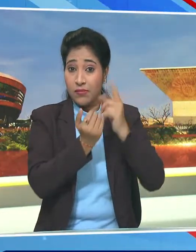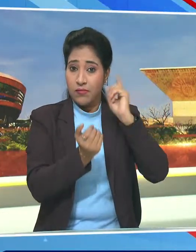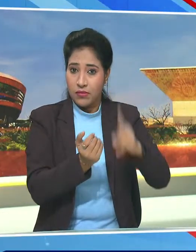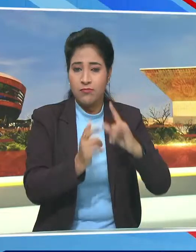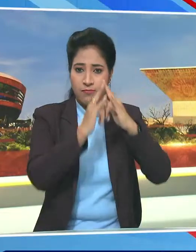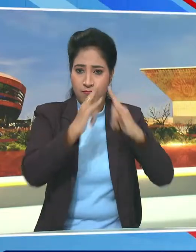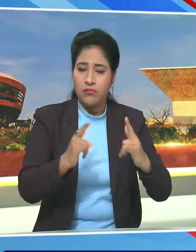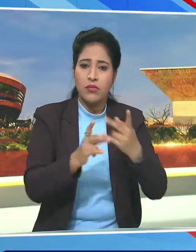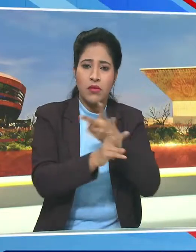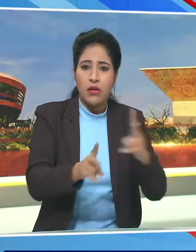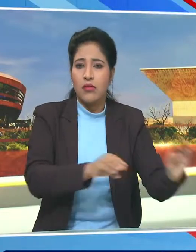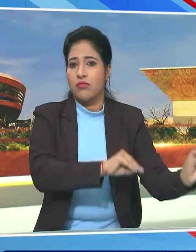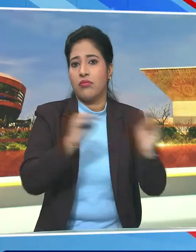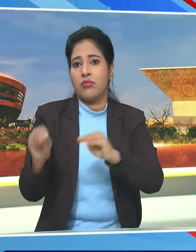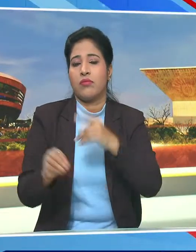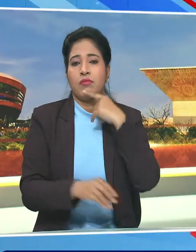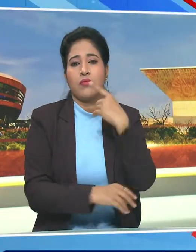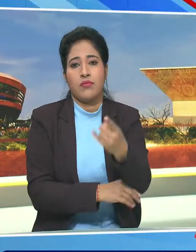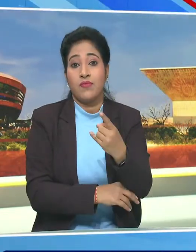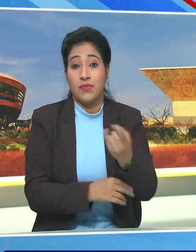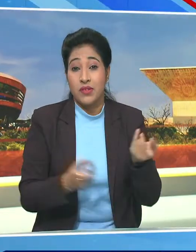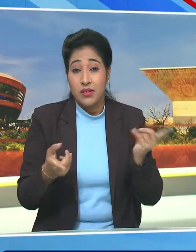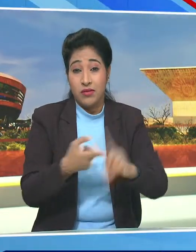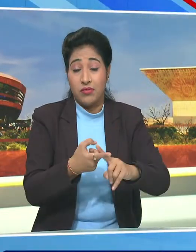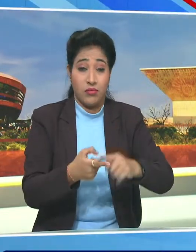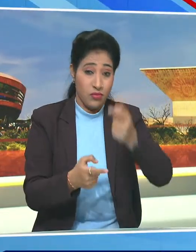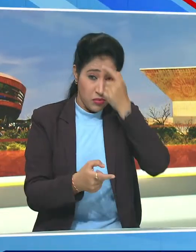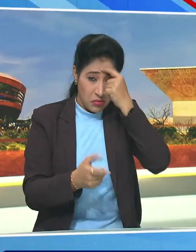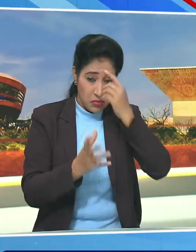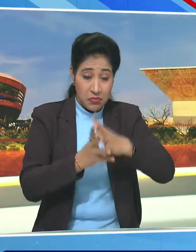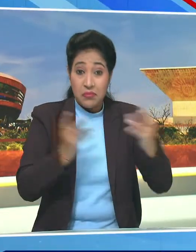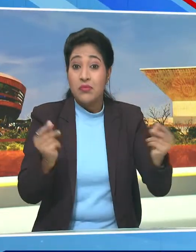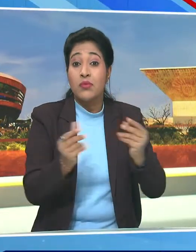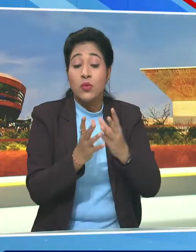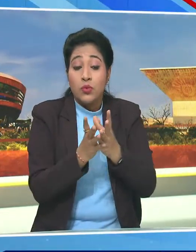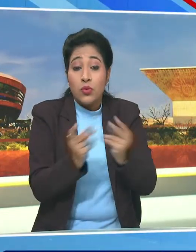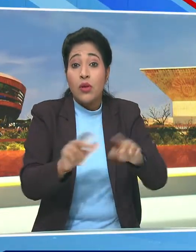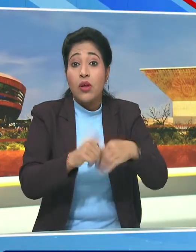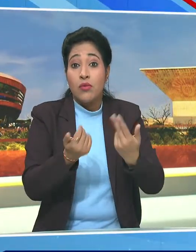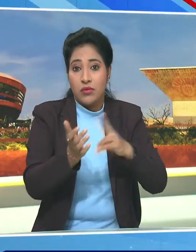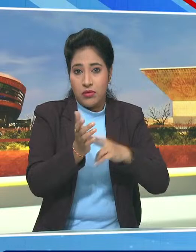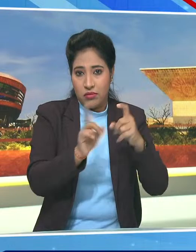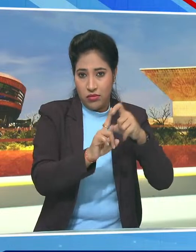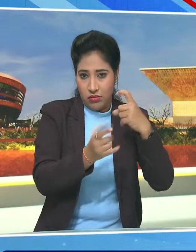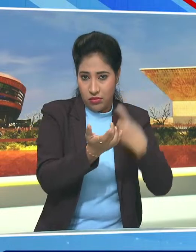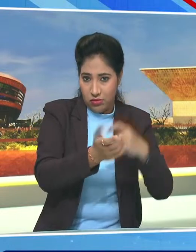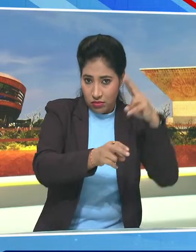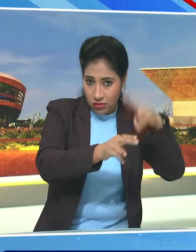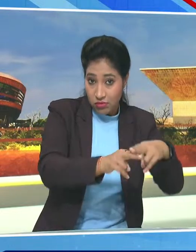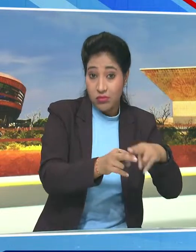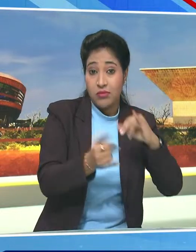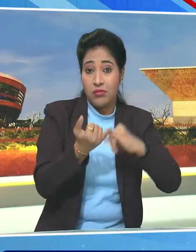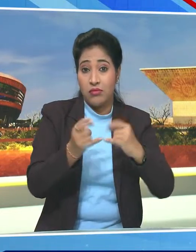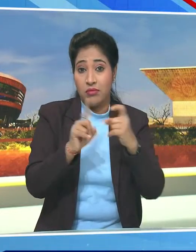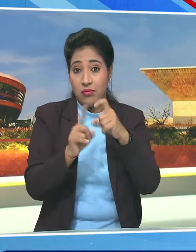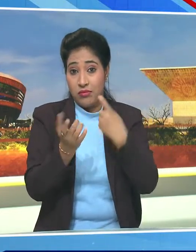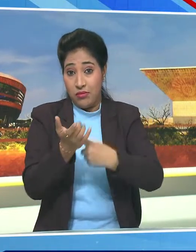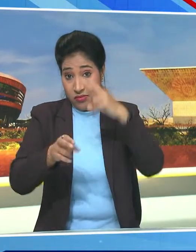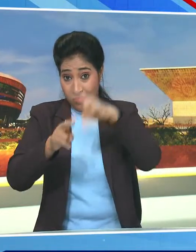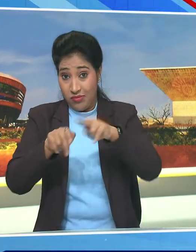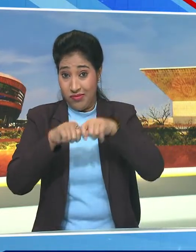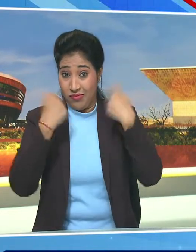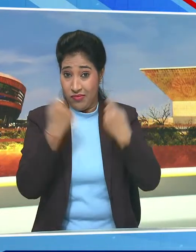रहने की सलहा दी है मुश्किल हालातों से निपटने के लिए NDRF और SDRF की टीम